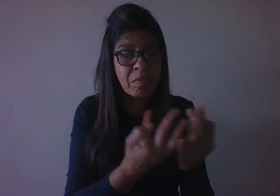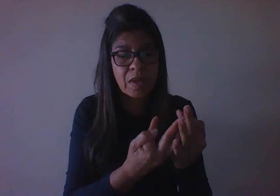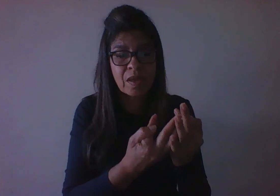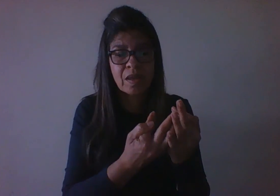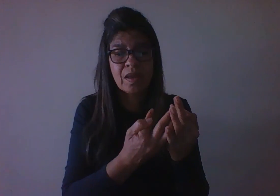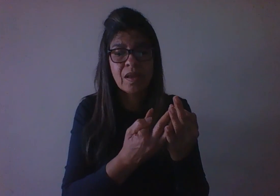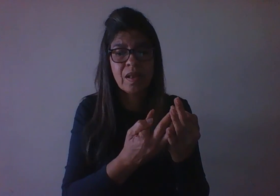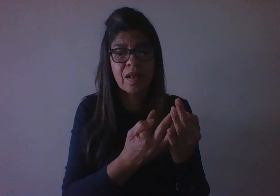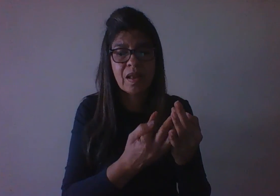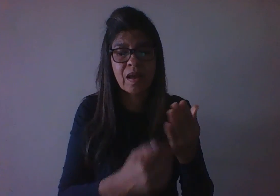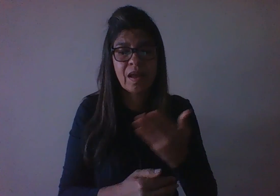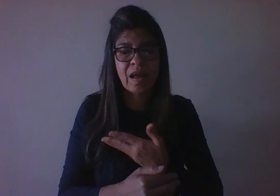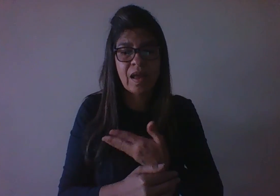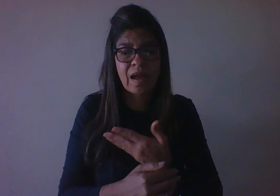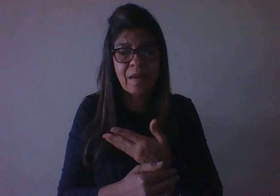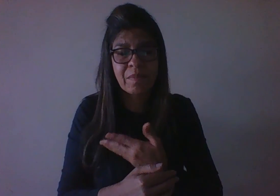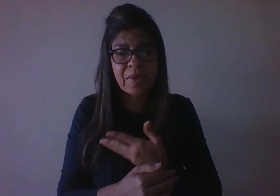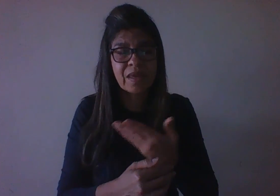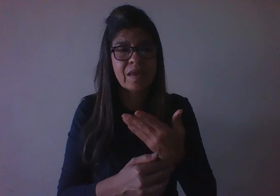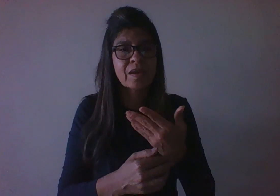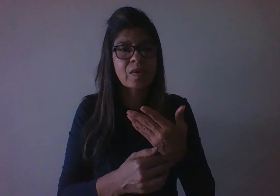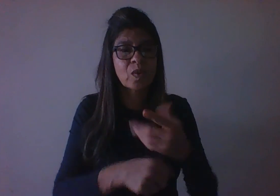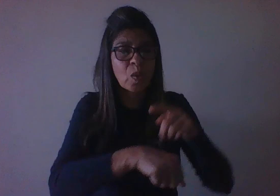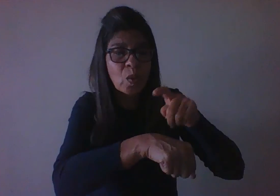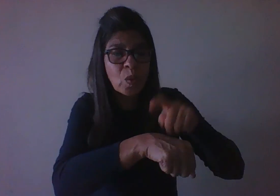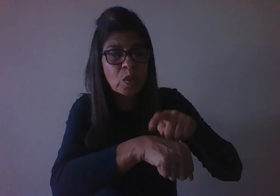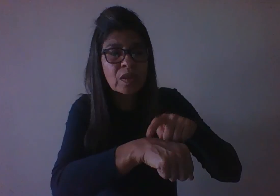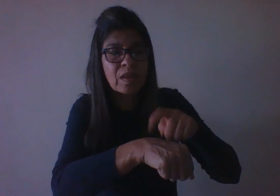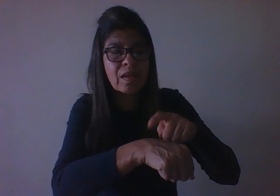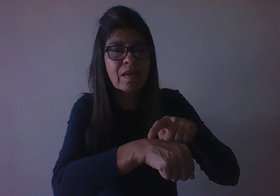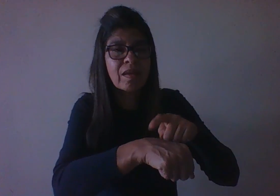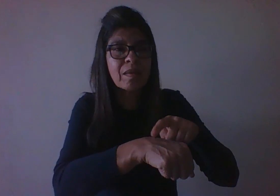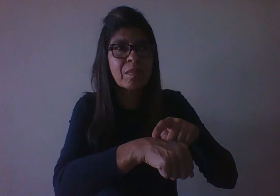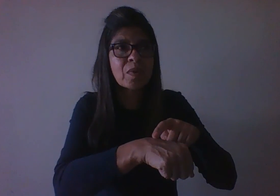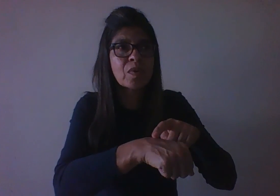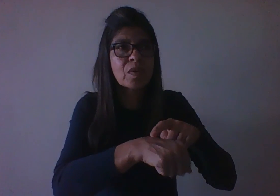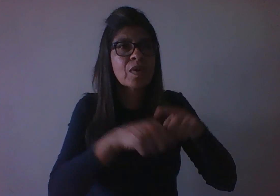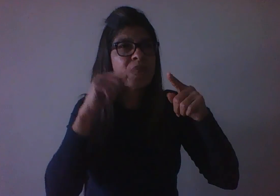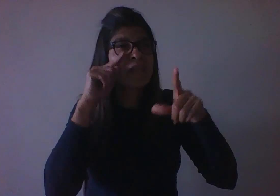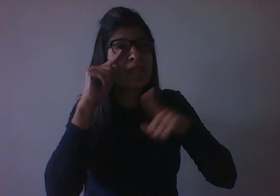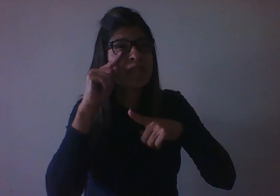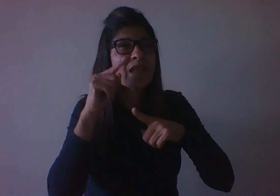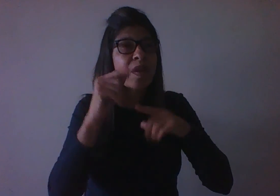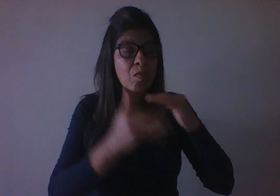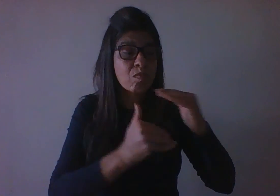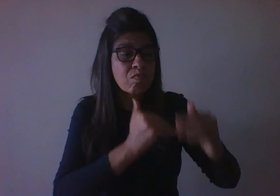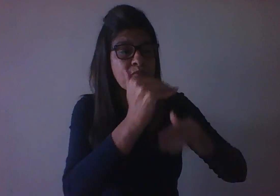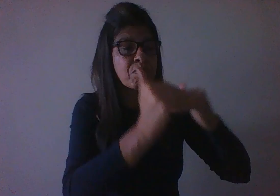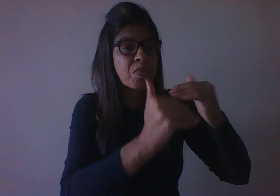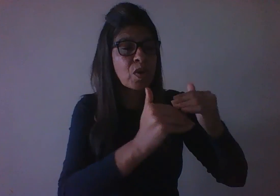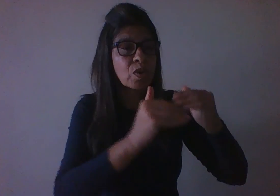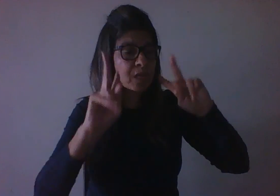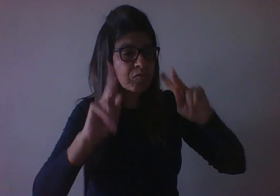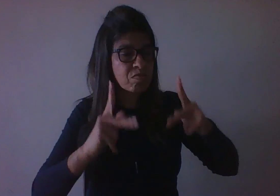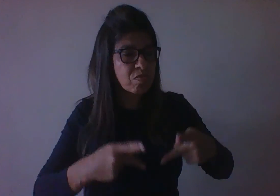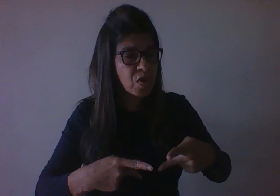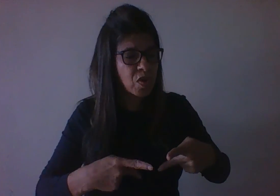etc. E o tempo diz de um processo de maturação biológica e do tempo que leva para executar realmente esses